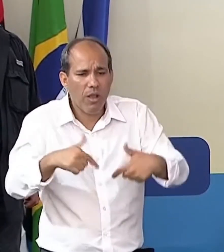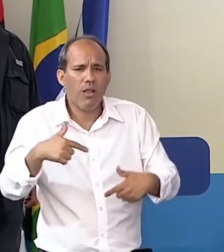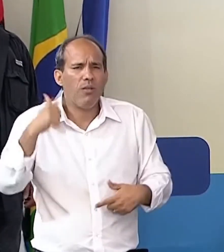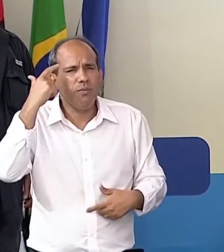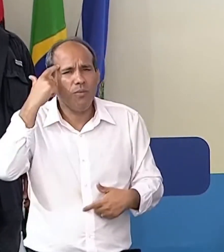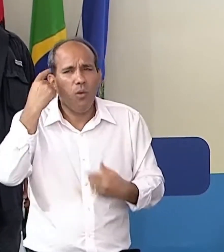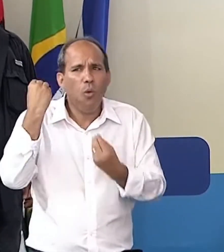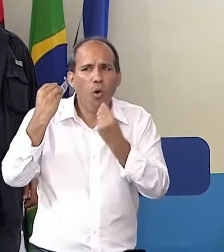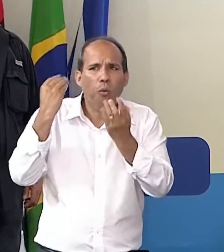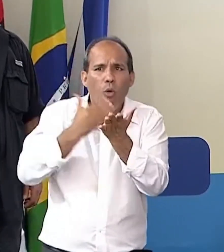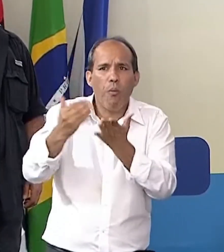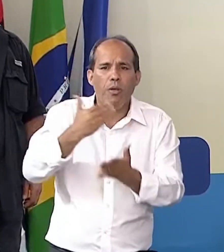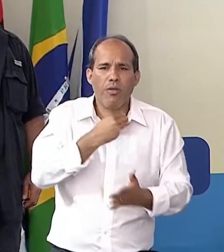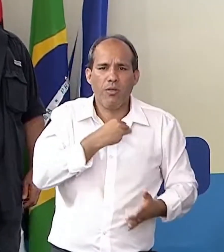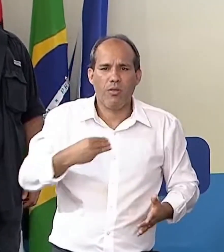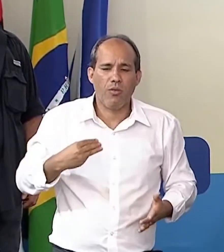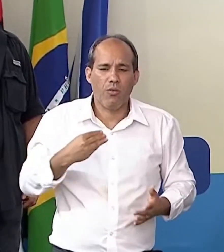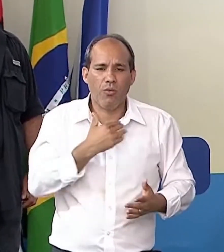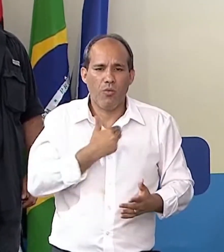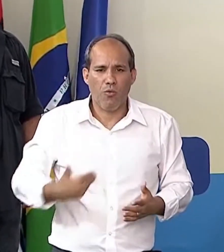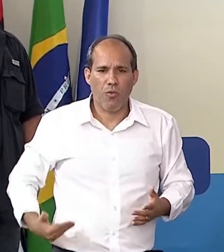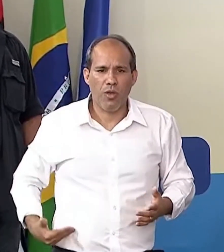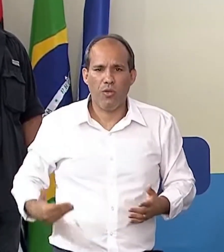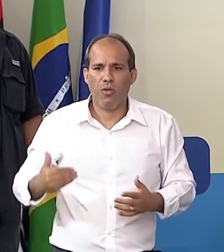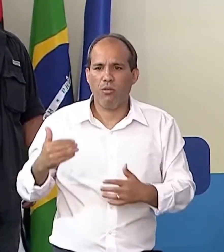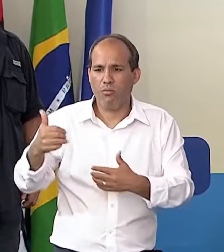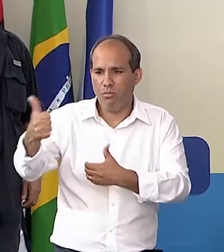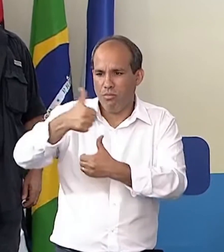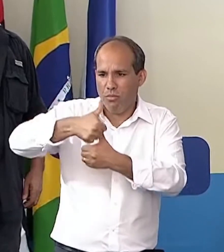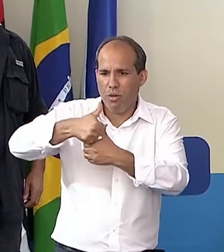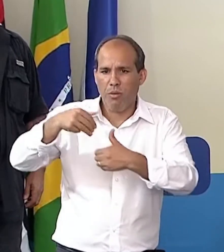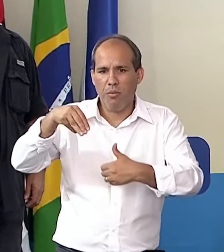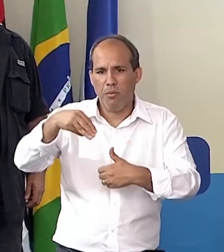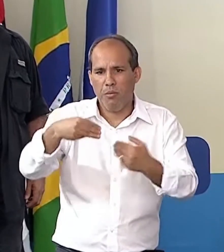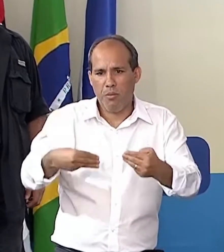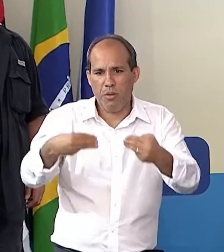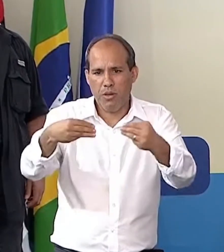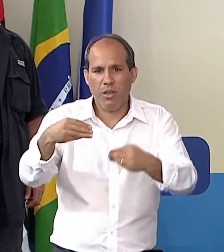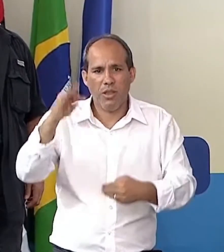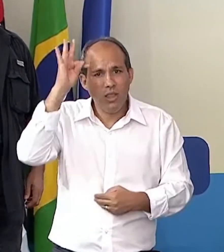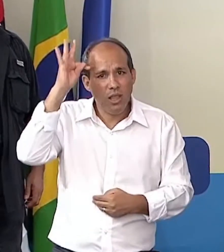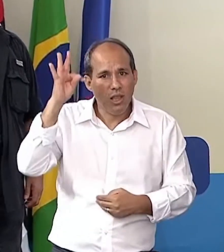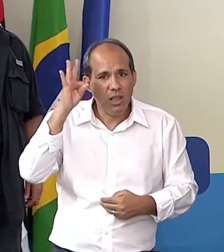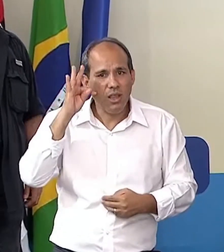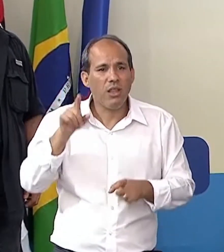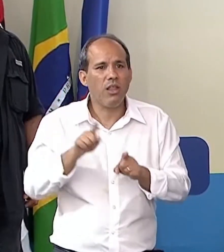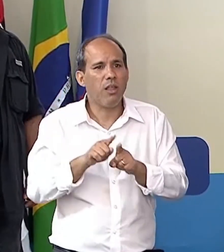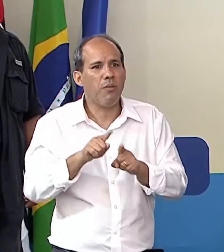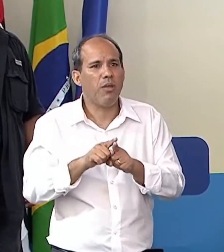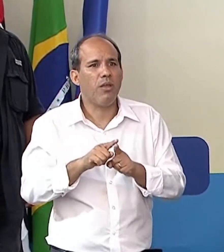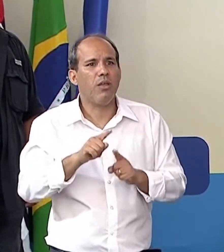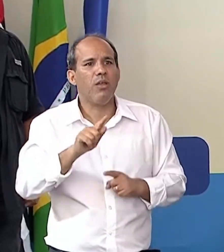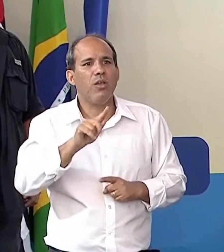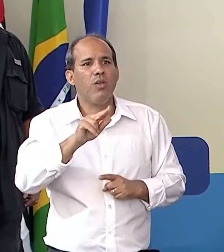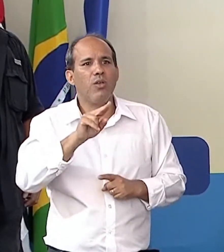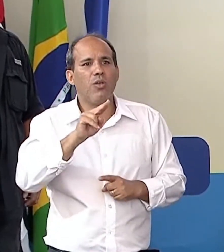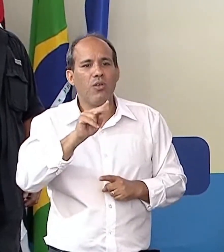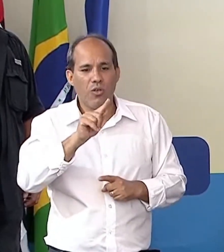início do nosso governo com a ministra Tereza Cristina e com o Geraldo Mello, presidente do INCRA? Fomos exatamente para